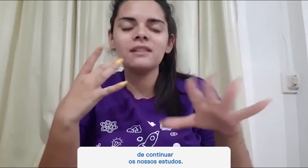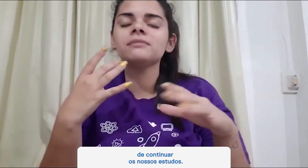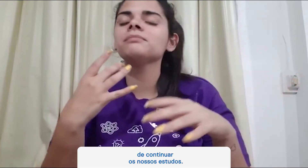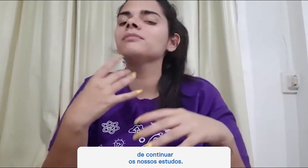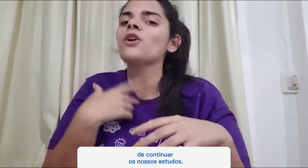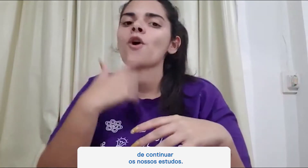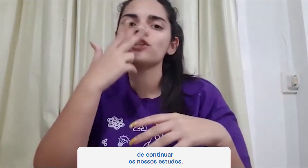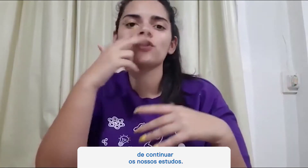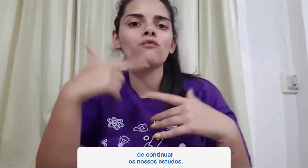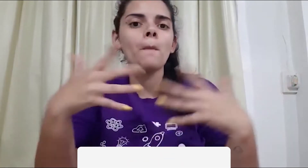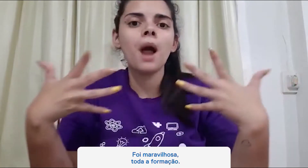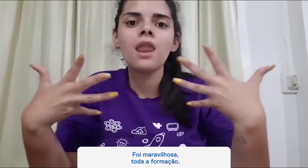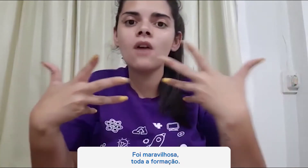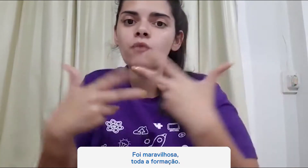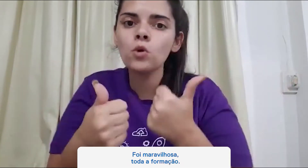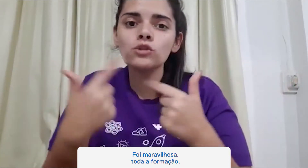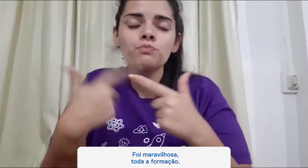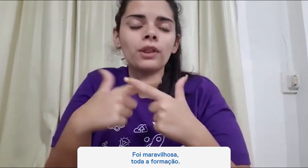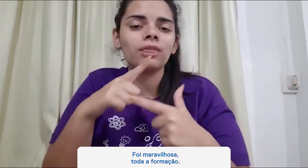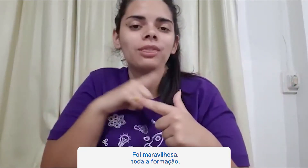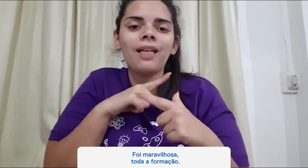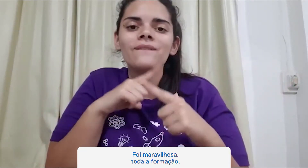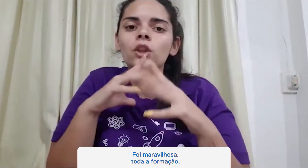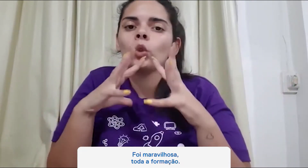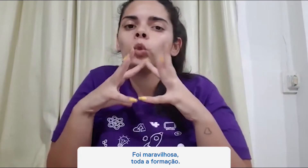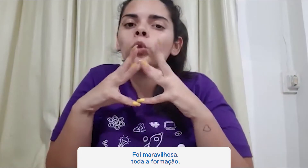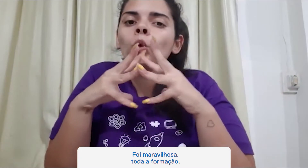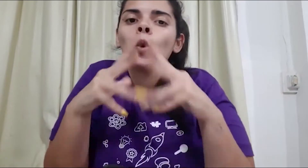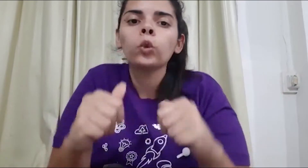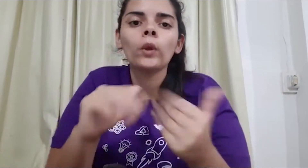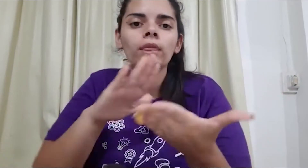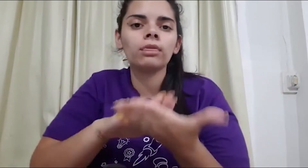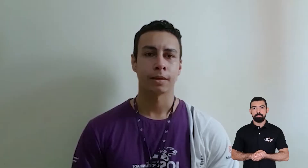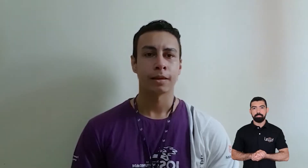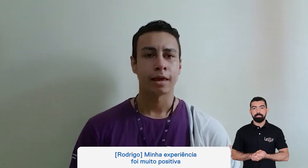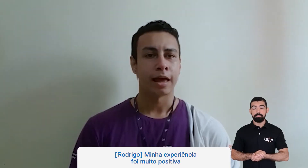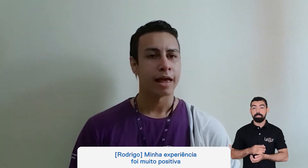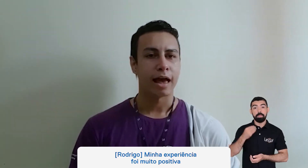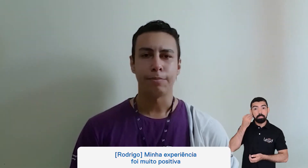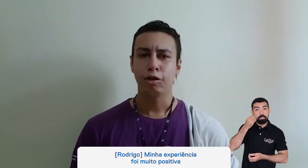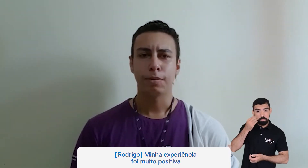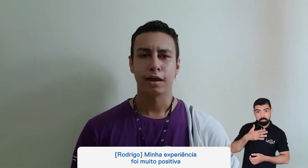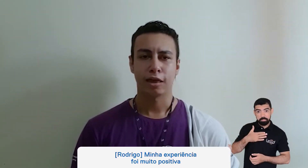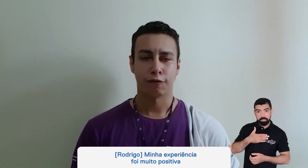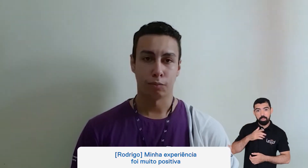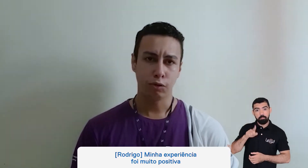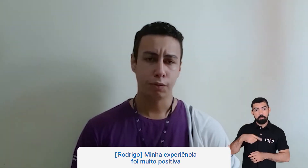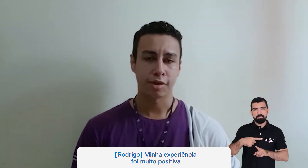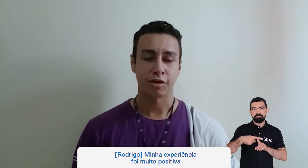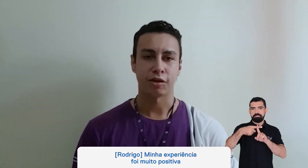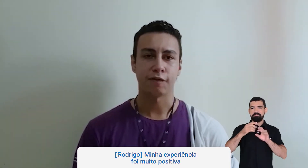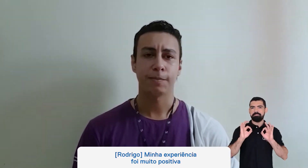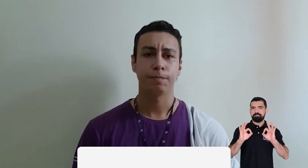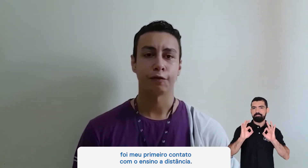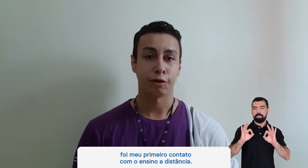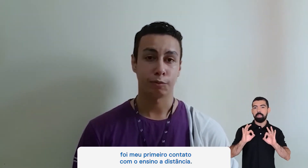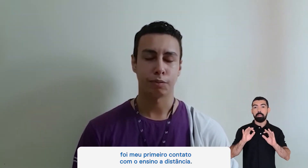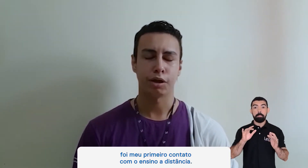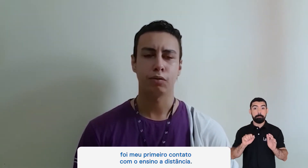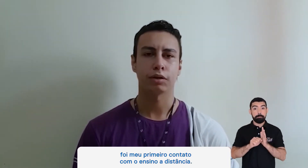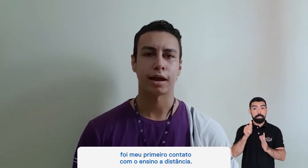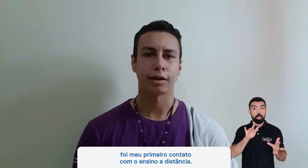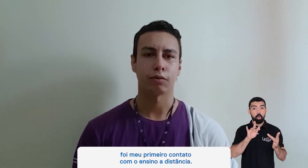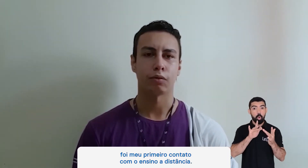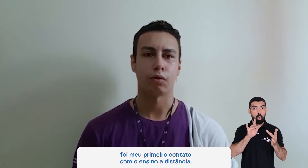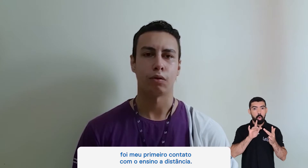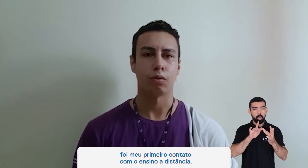continuar os nossos estudos. Foi maravilhoso, toda a formação. A minha experiência foi muito positiva, foi o meu